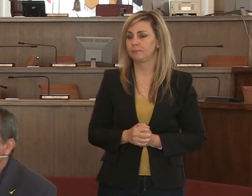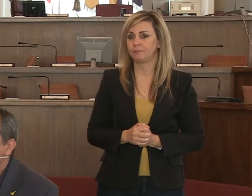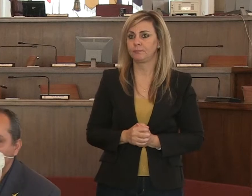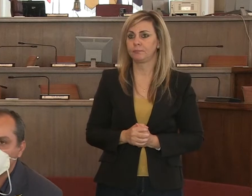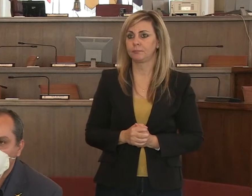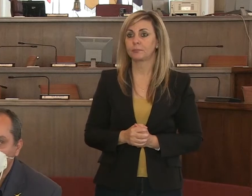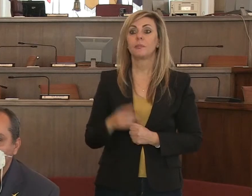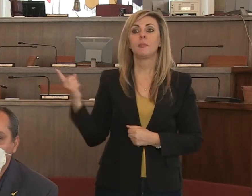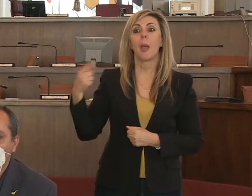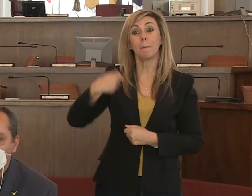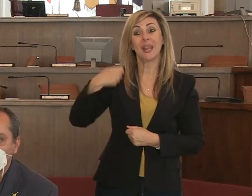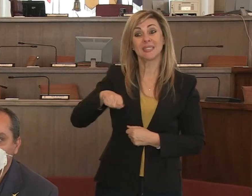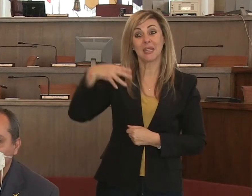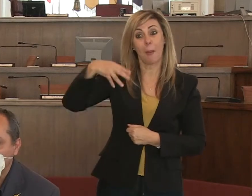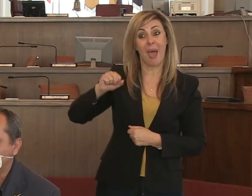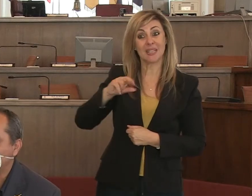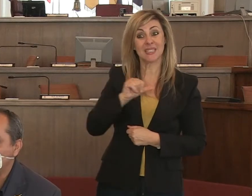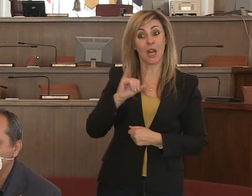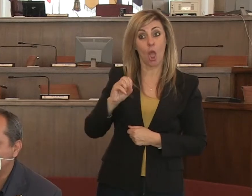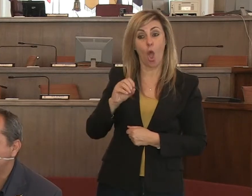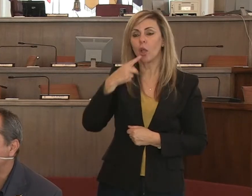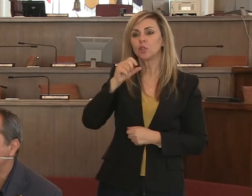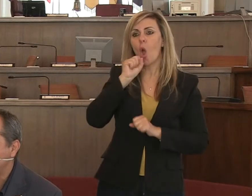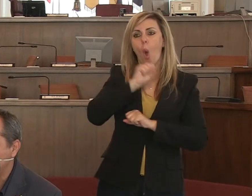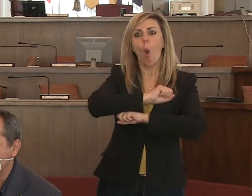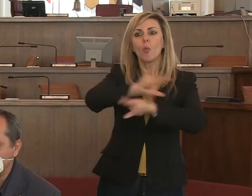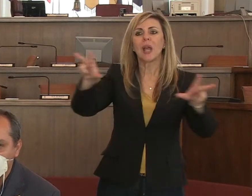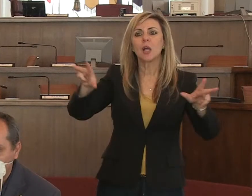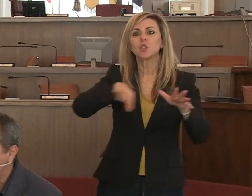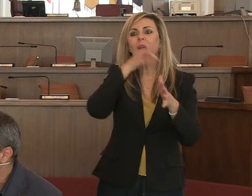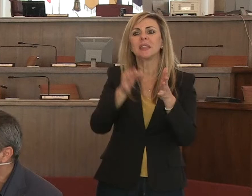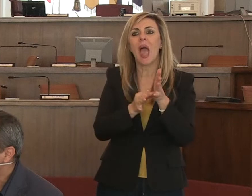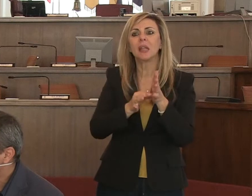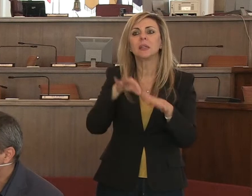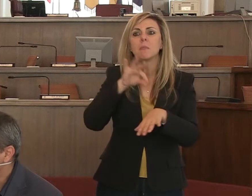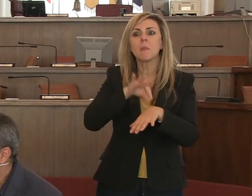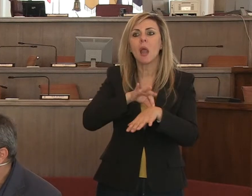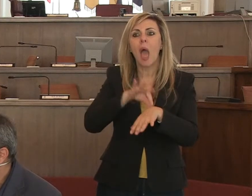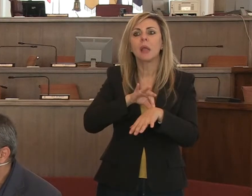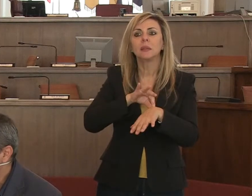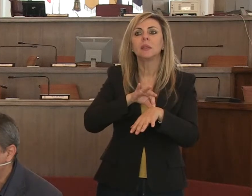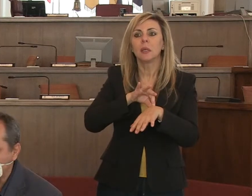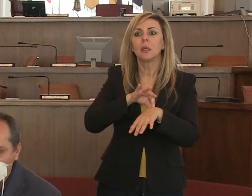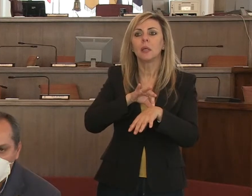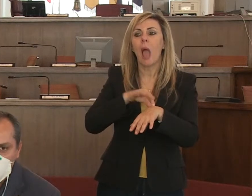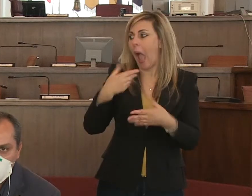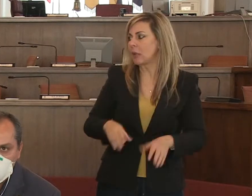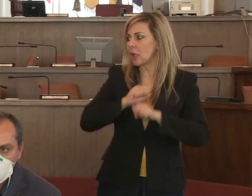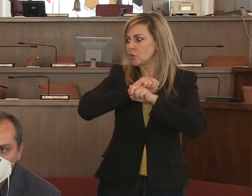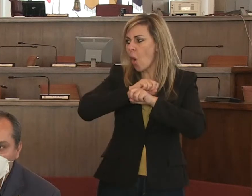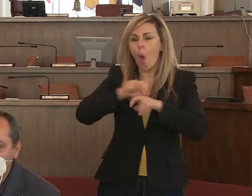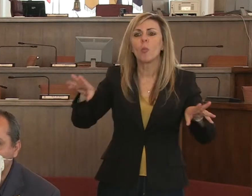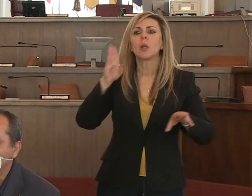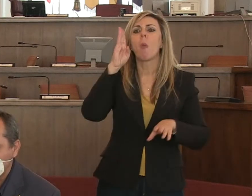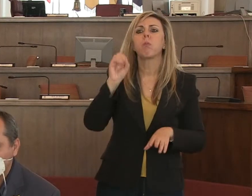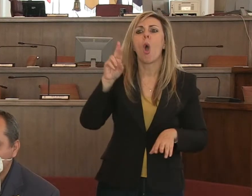mi dice il presidente che per quanto riguarda la comunicazione dei dati dei malati è stata diffusa adesso una nota